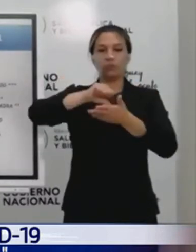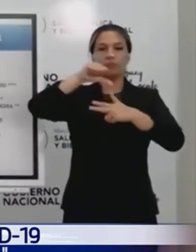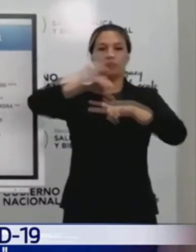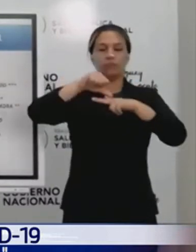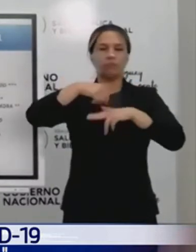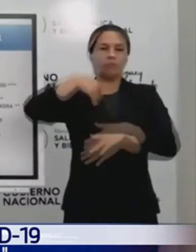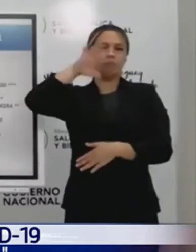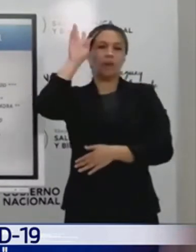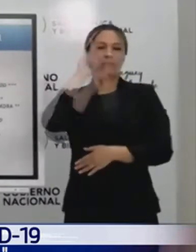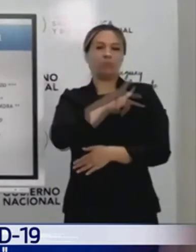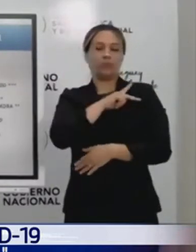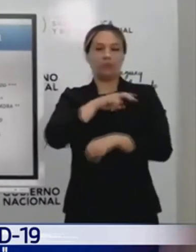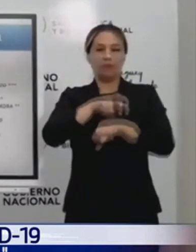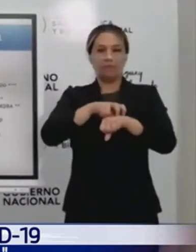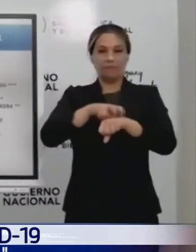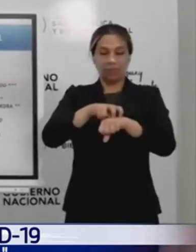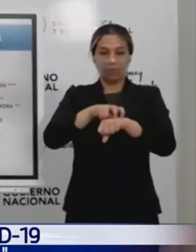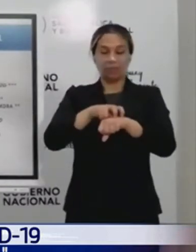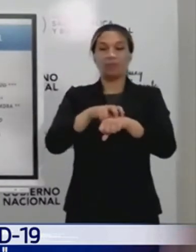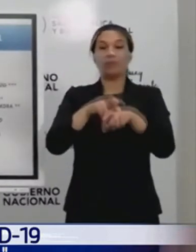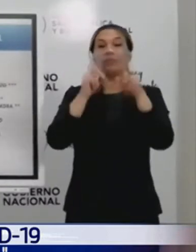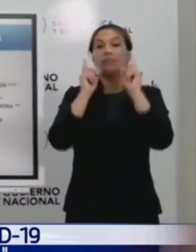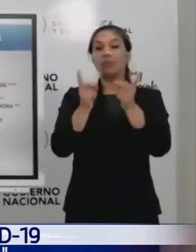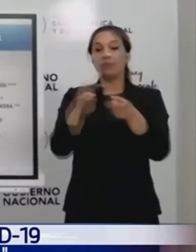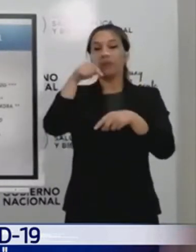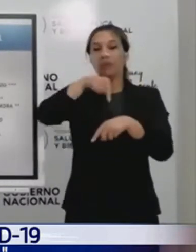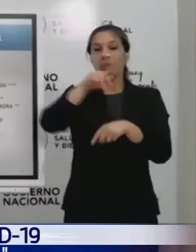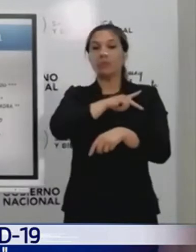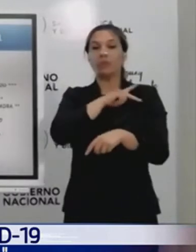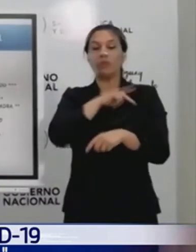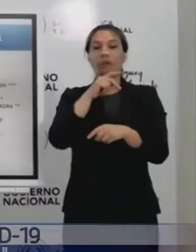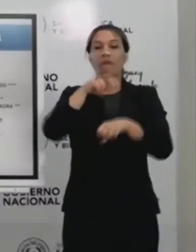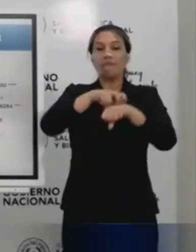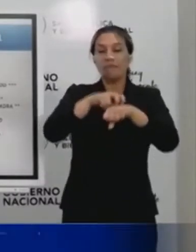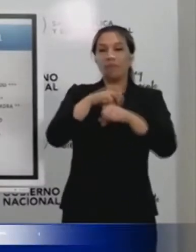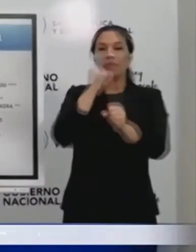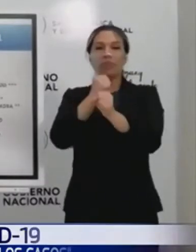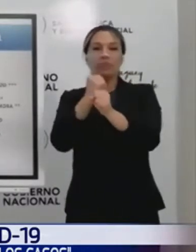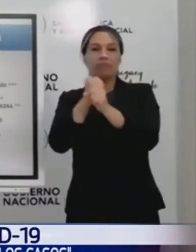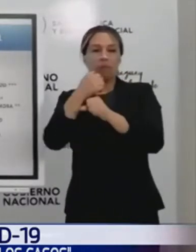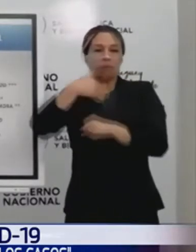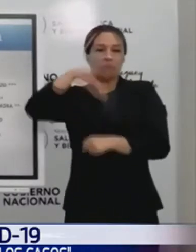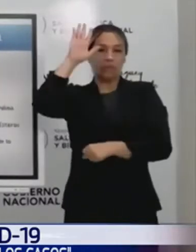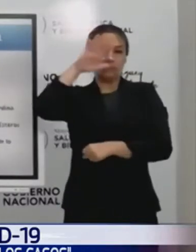de mayor densidad, pero la mayor conectada con todas las otras ciudades de la República.